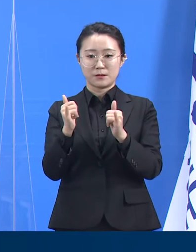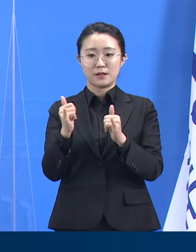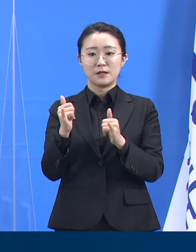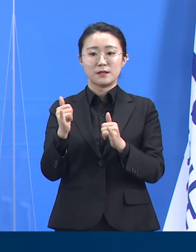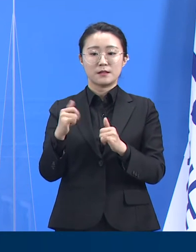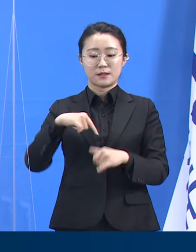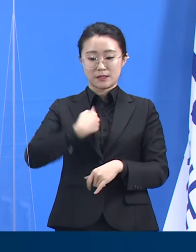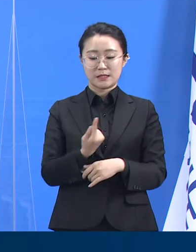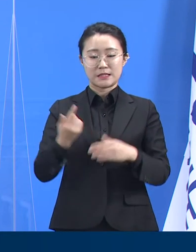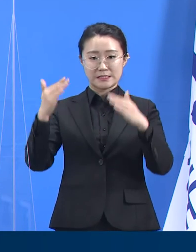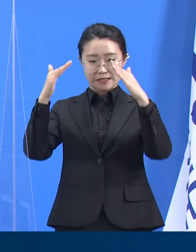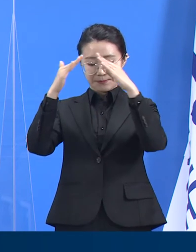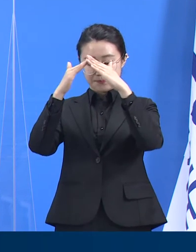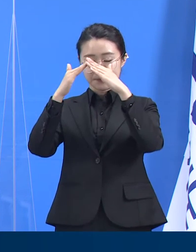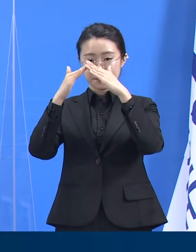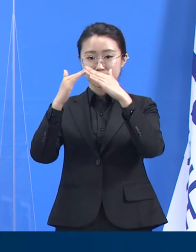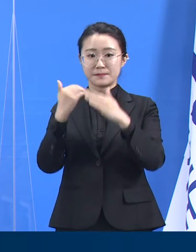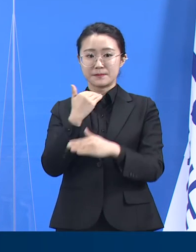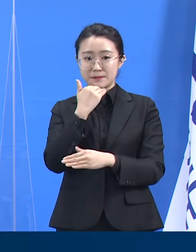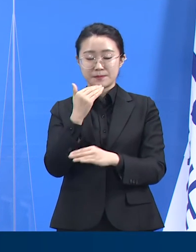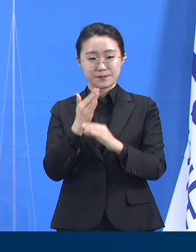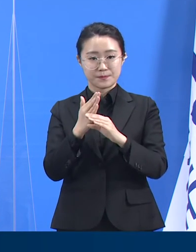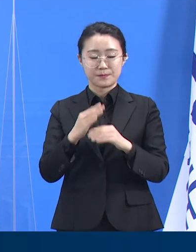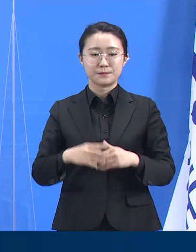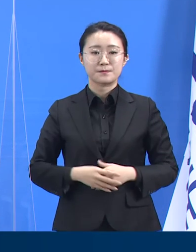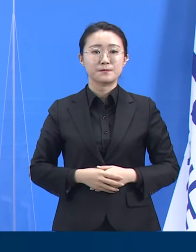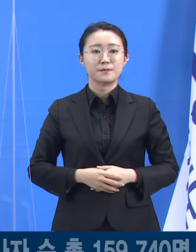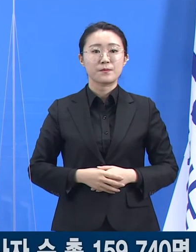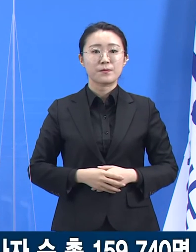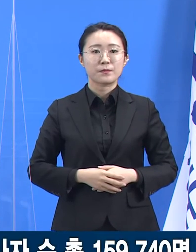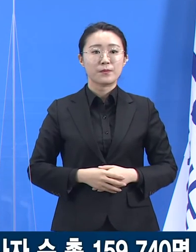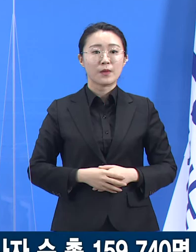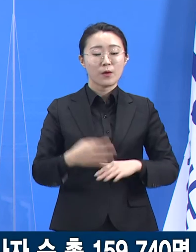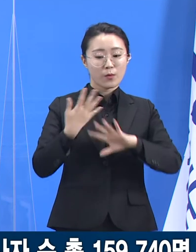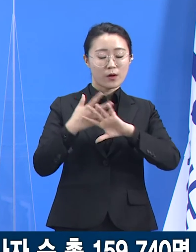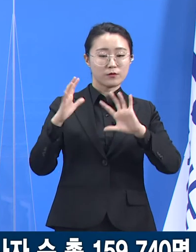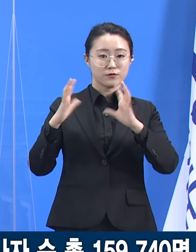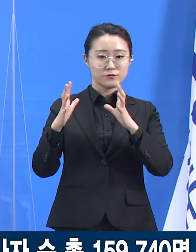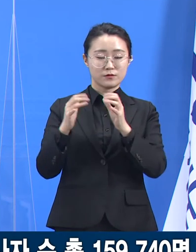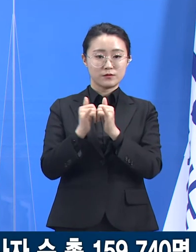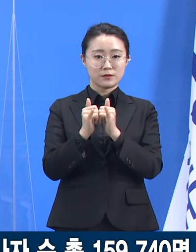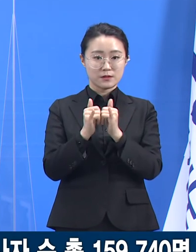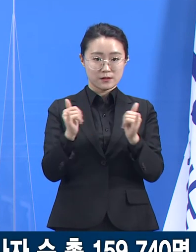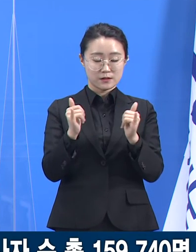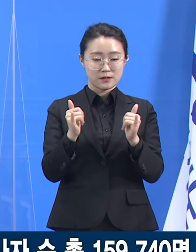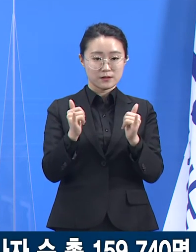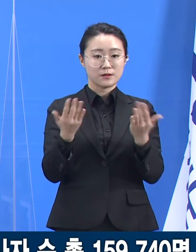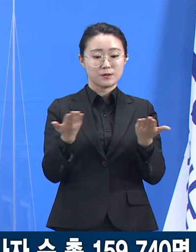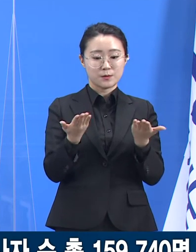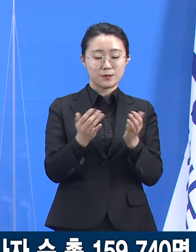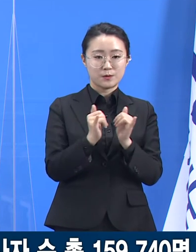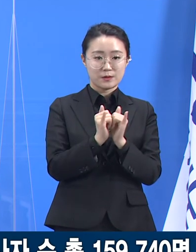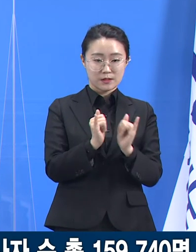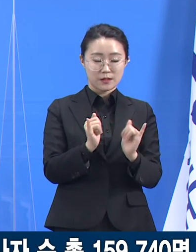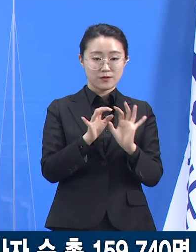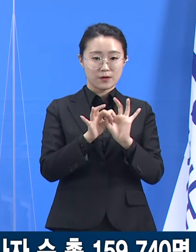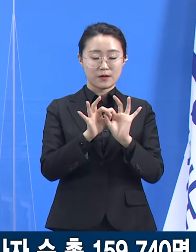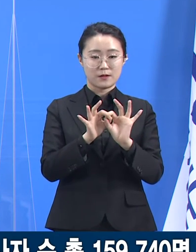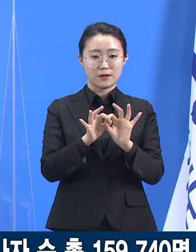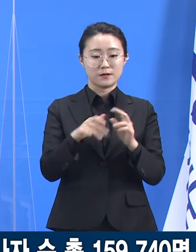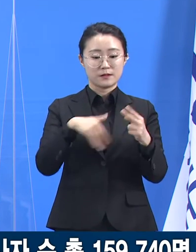외국인 대상 진단검사 현황 및 외국인 근로자가 포함된 사업장 유행 상황에 대해 말씀드립니다.